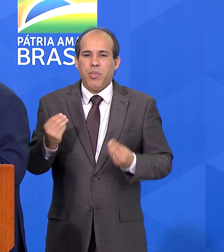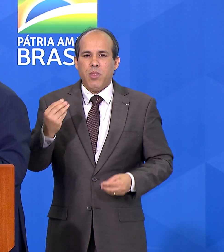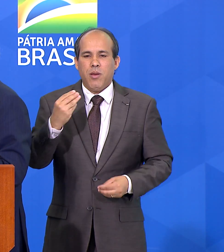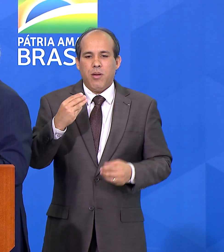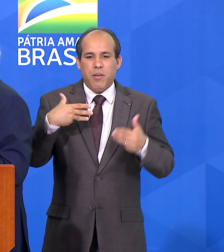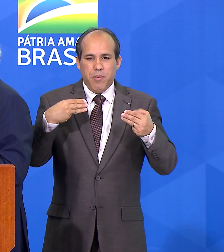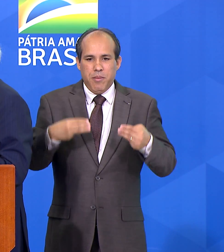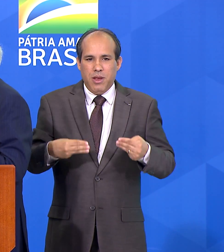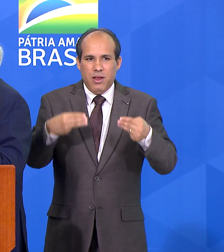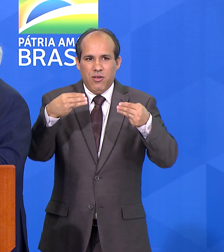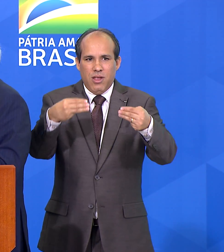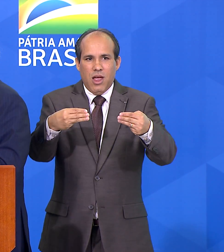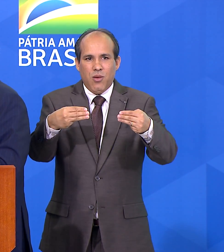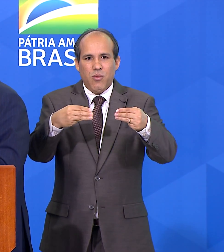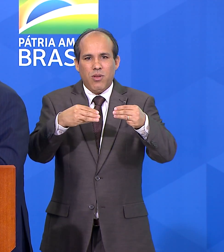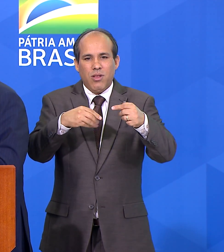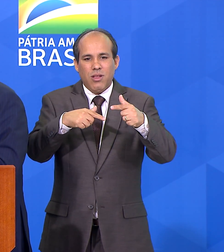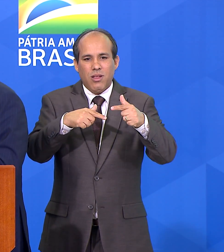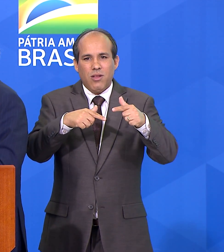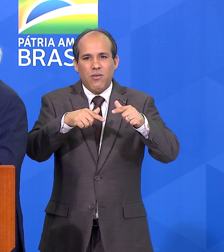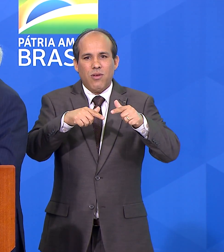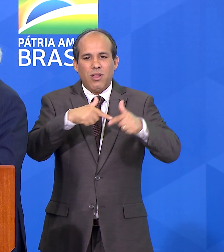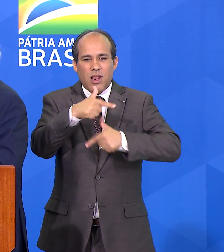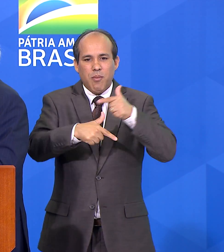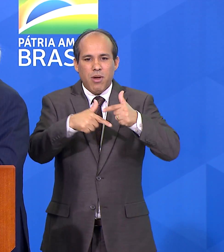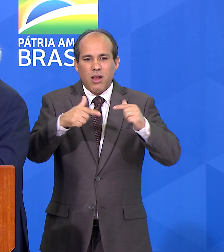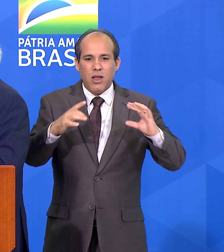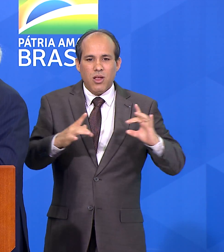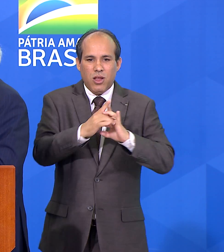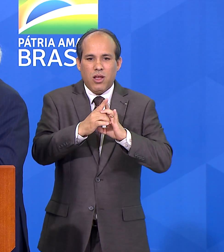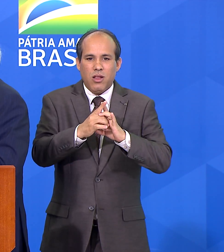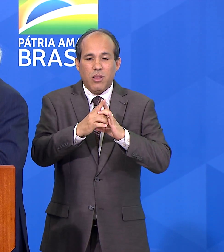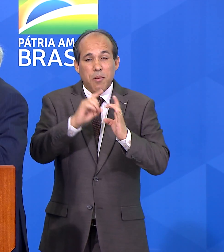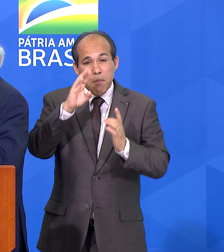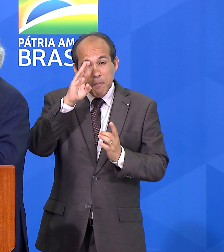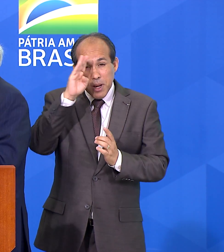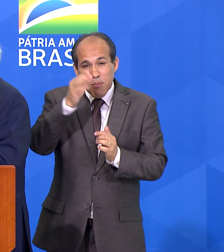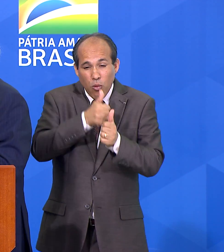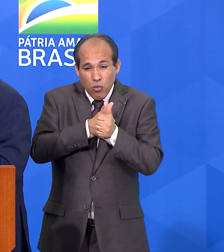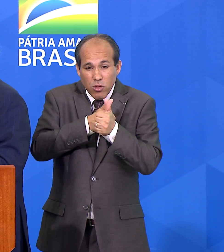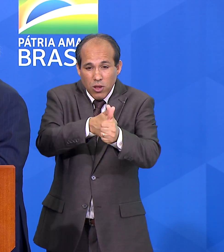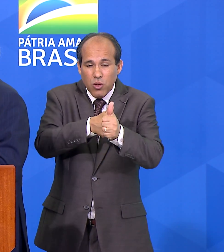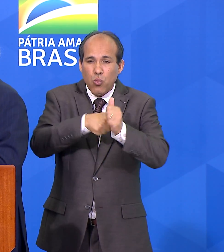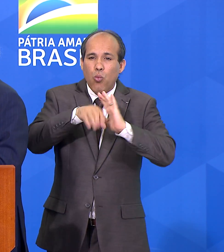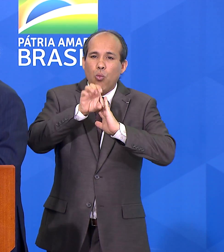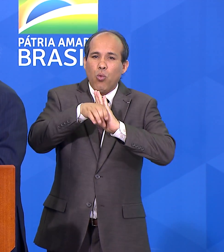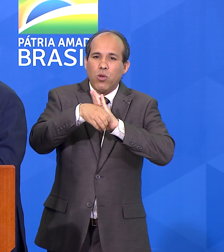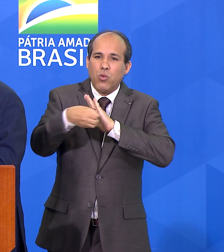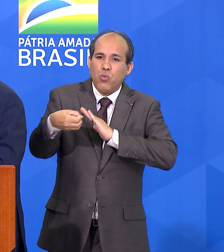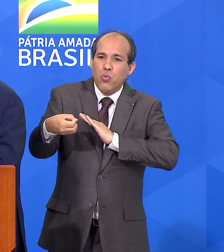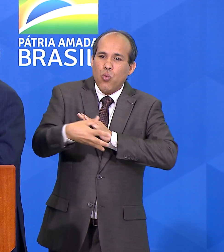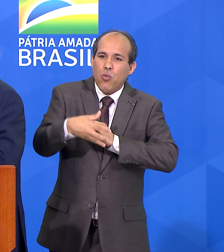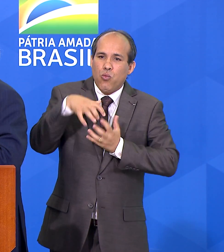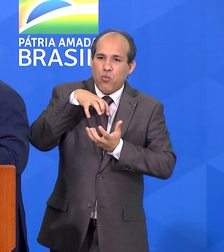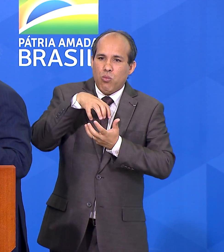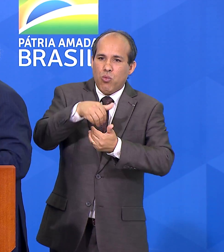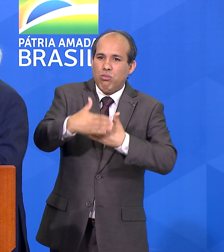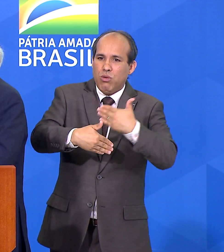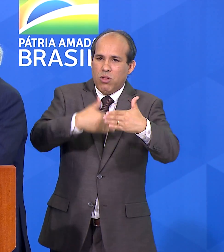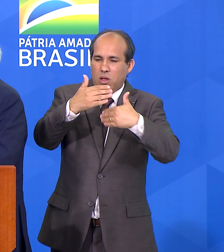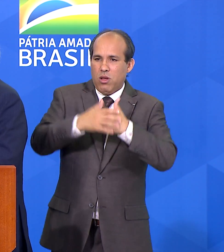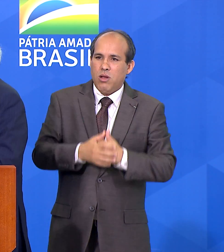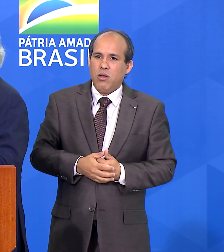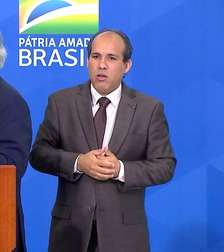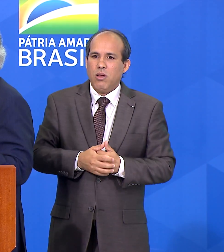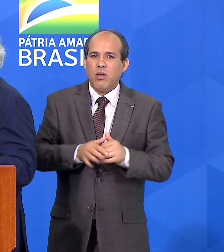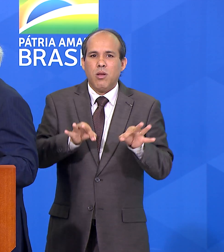trabalha integrado dentro de um conceito muito moderno de planejamento. Planejamento